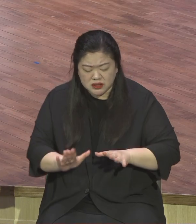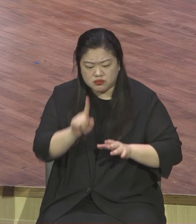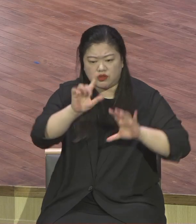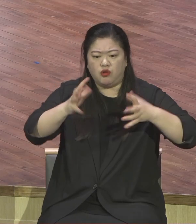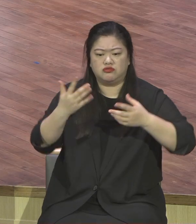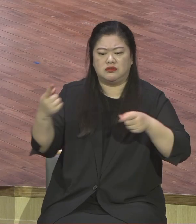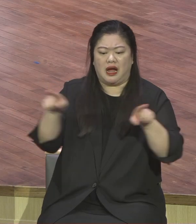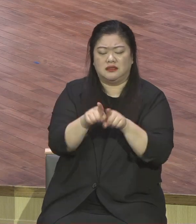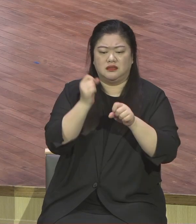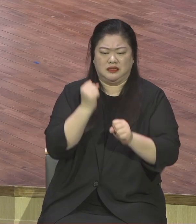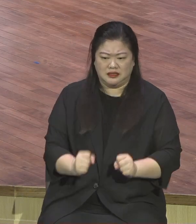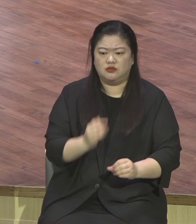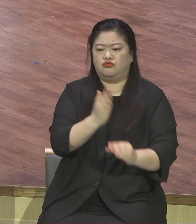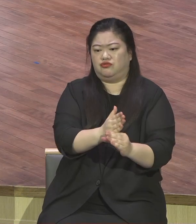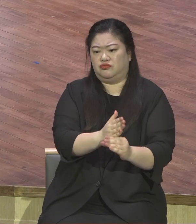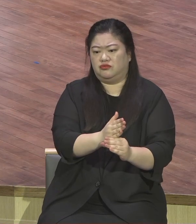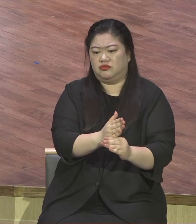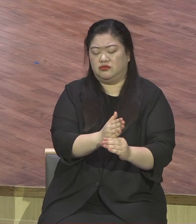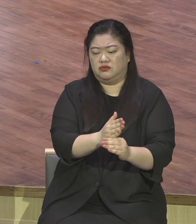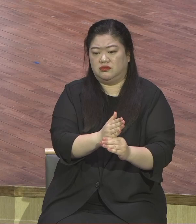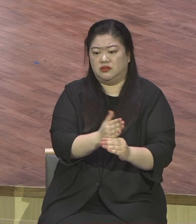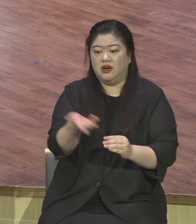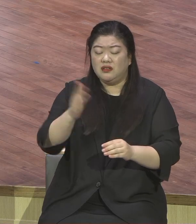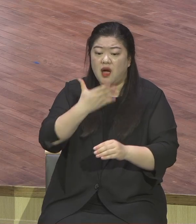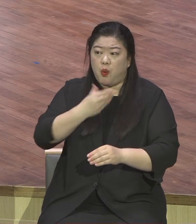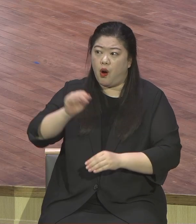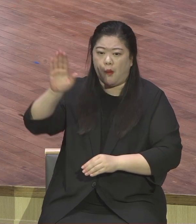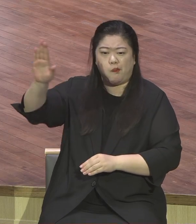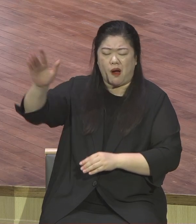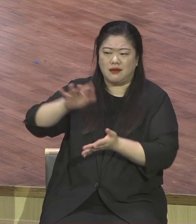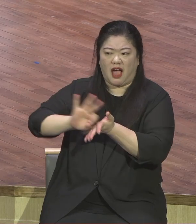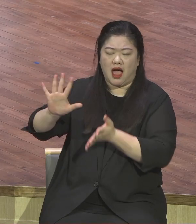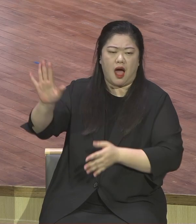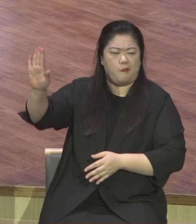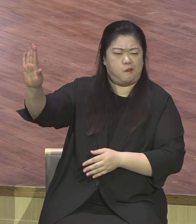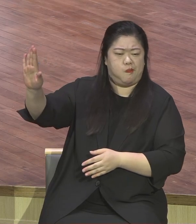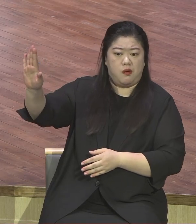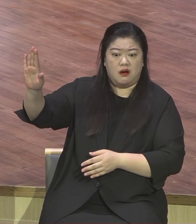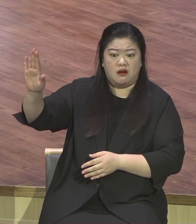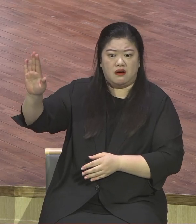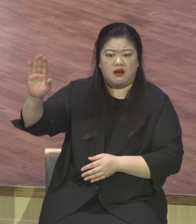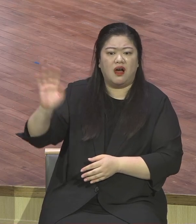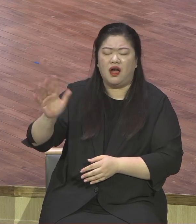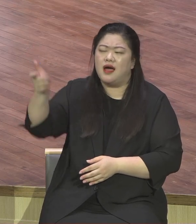예수님을 만난 첫 사랑의 감격이 지속되는 만큼 활력이 생길 거예요